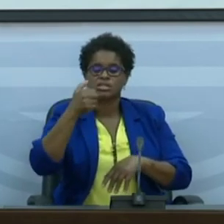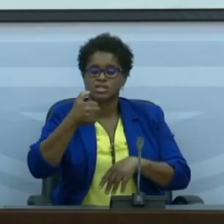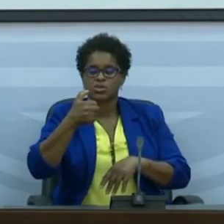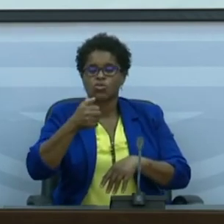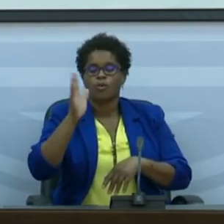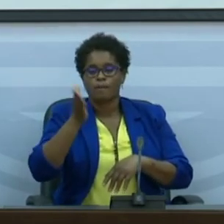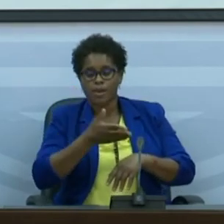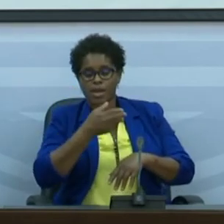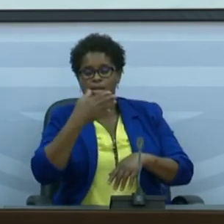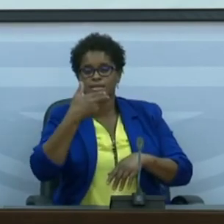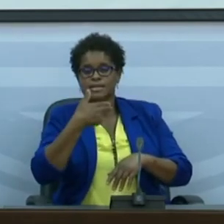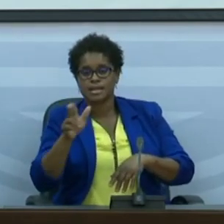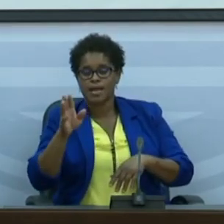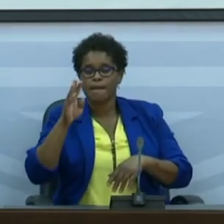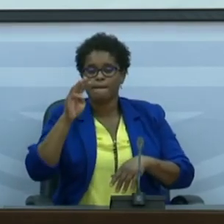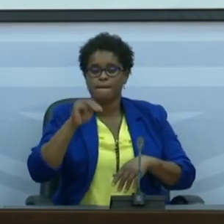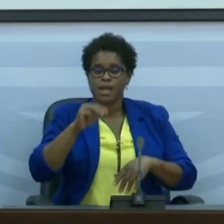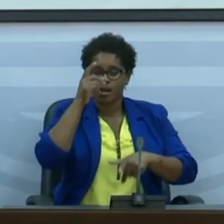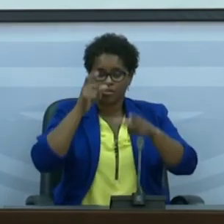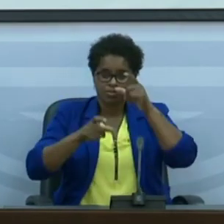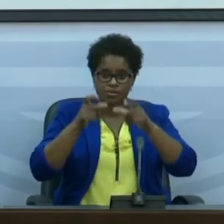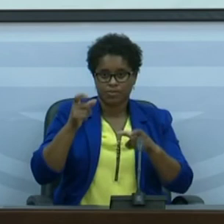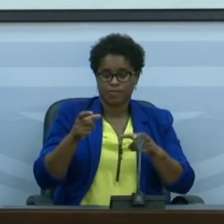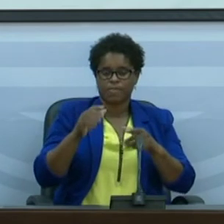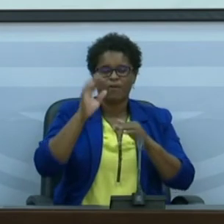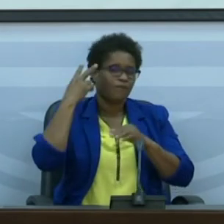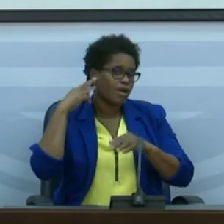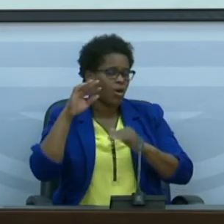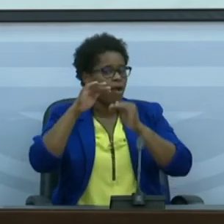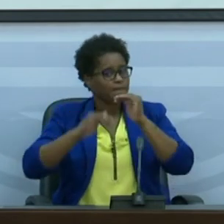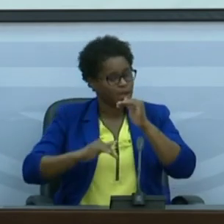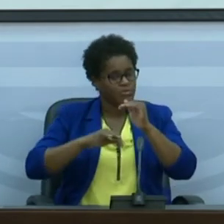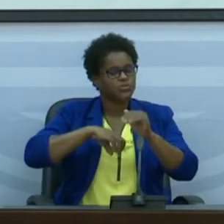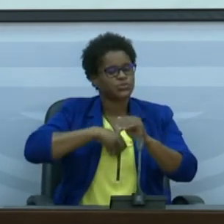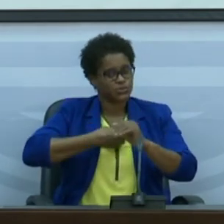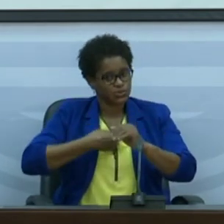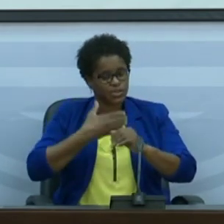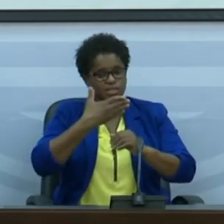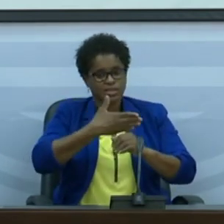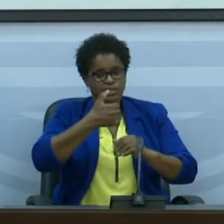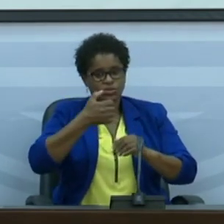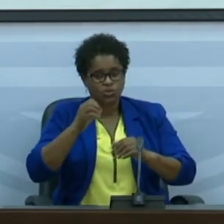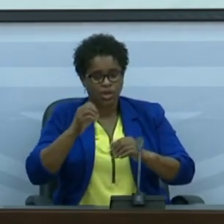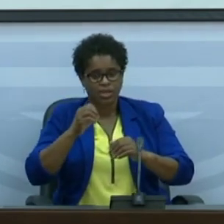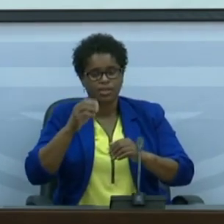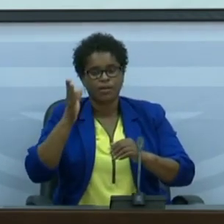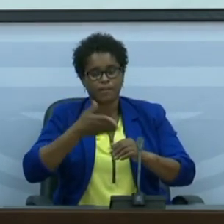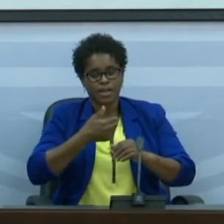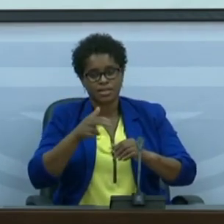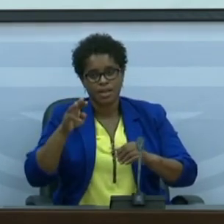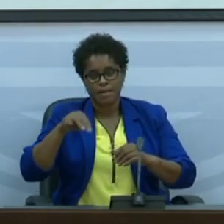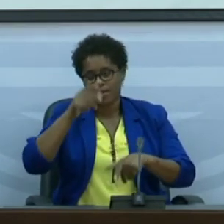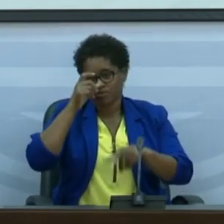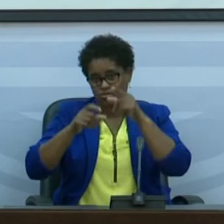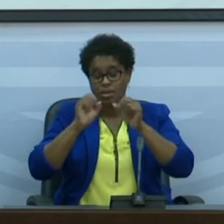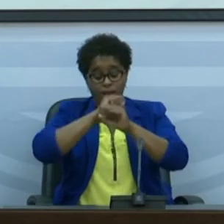habitantes que é um valor abaixo do desejável que é 150 por 100 mil habitantes É claro que